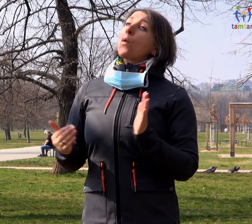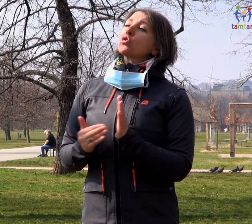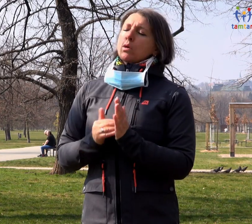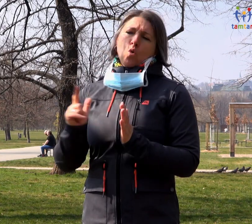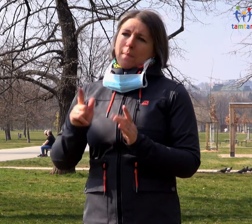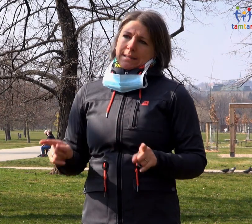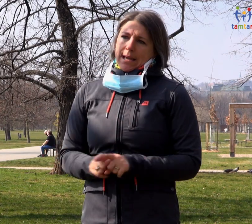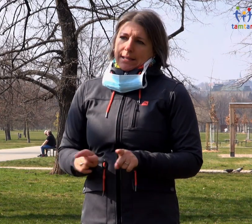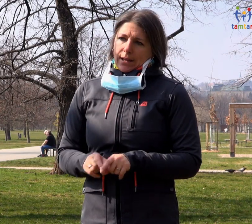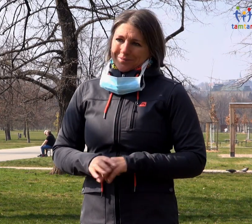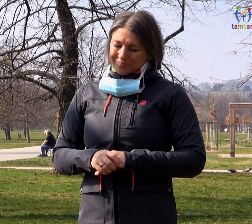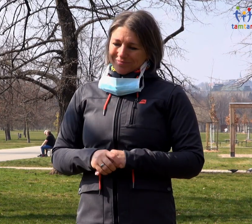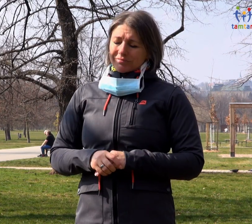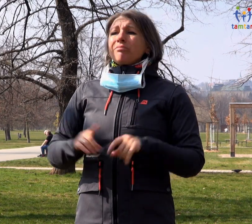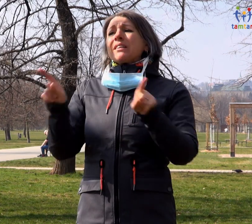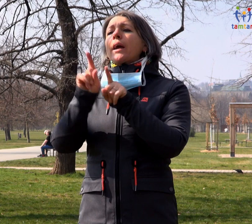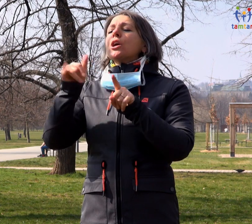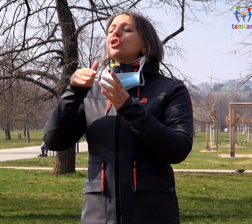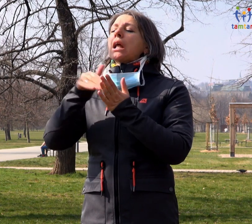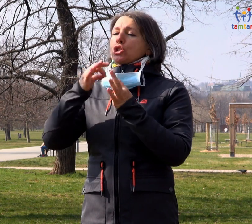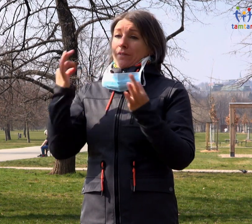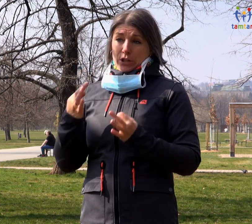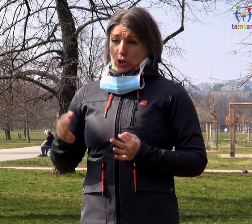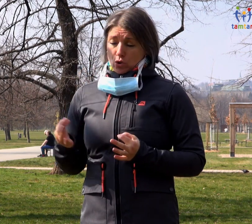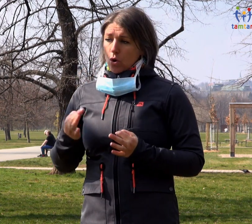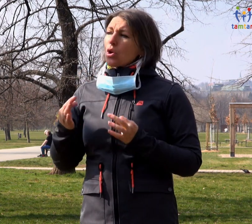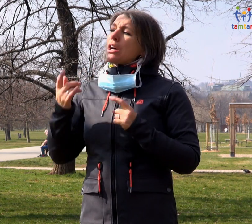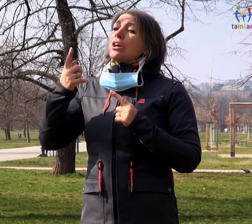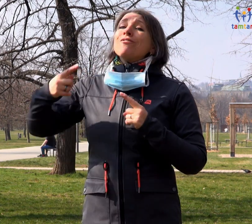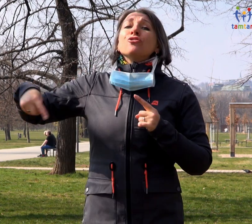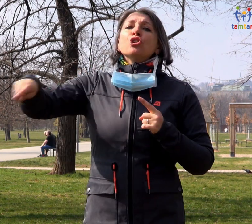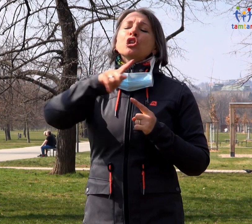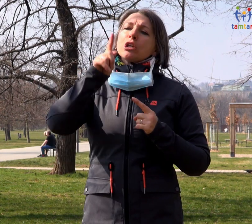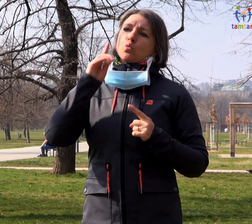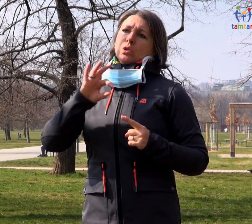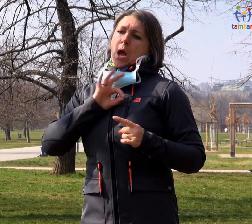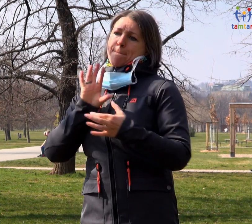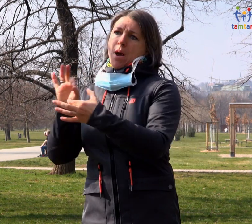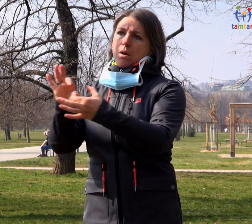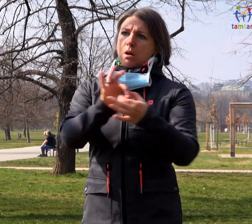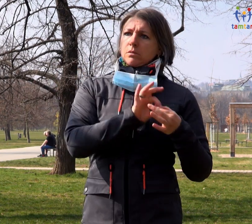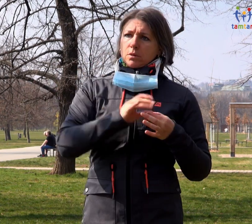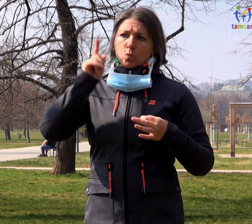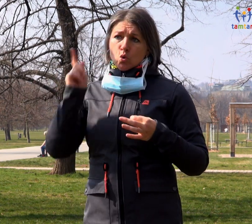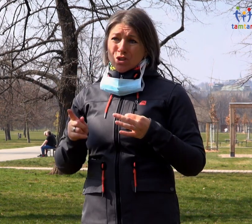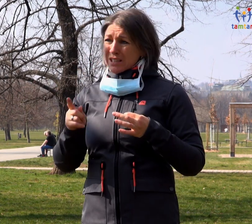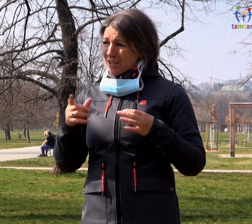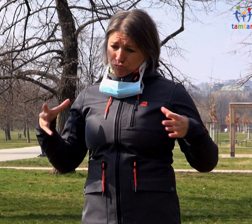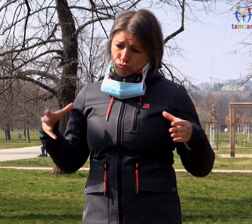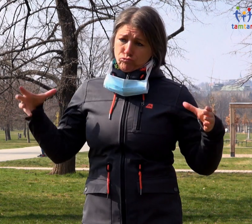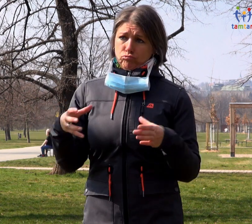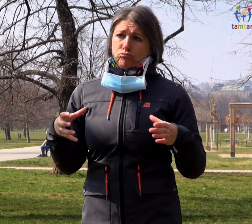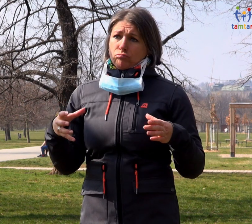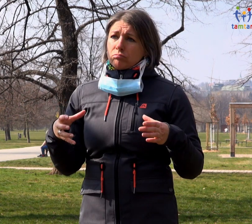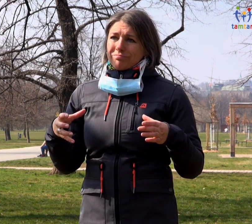A další věc je, že vlastně všichni v této situaci musíme tahnout za jeden provaz. My jsme na stejné lodi, to se týká